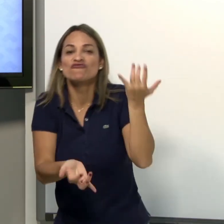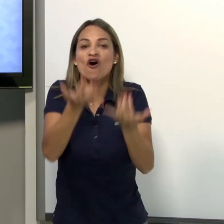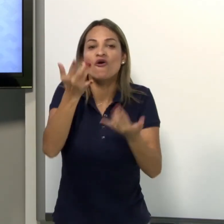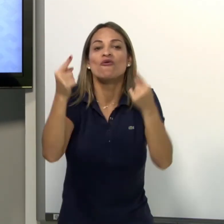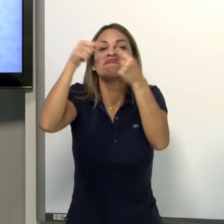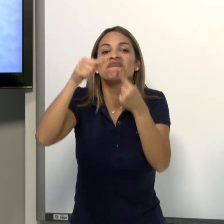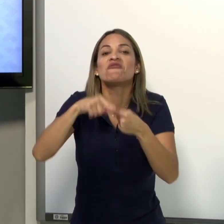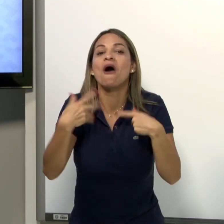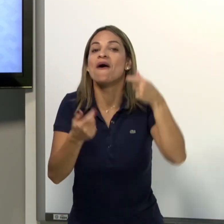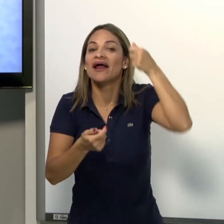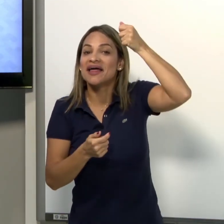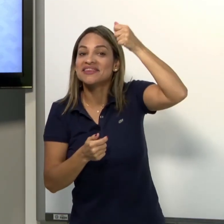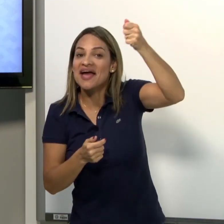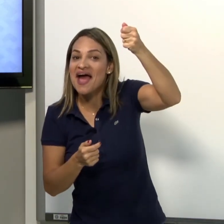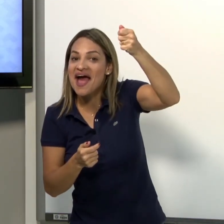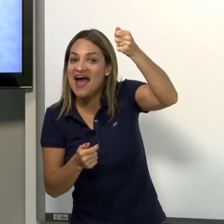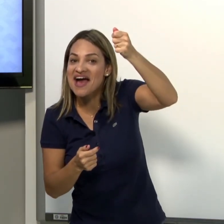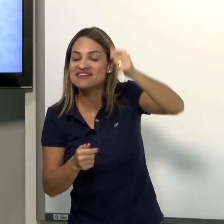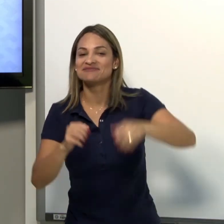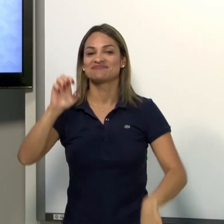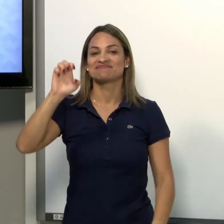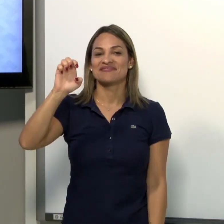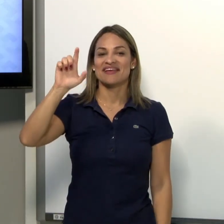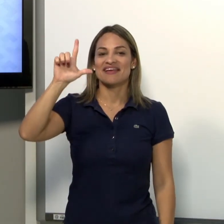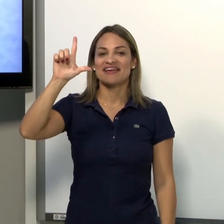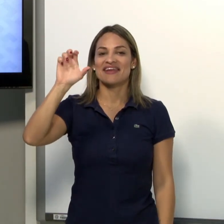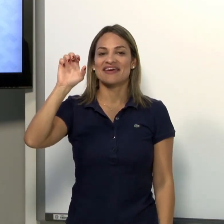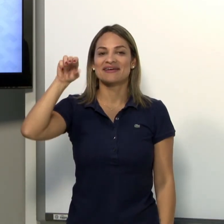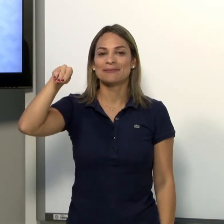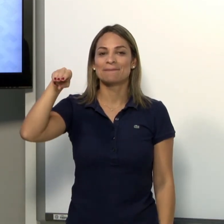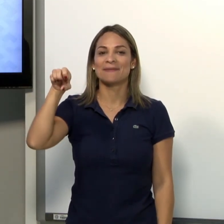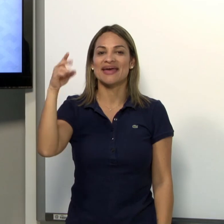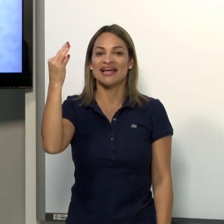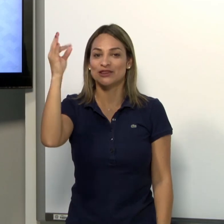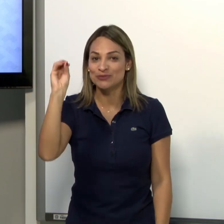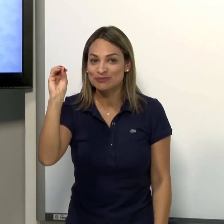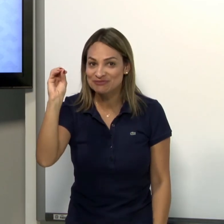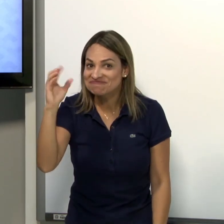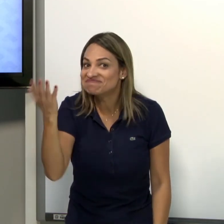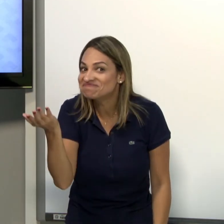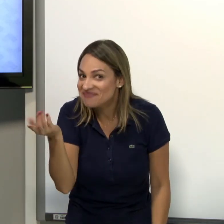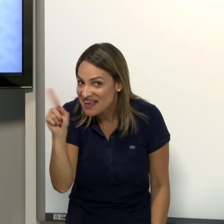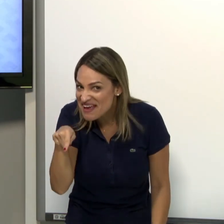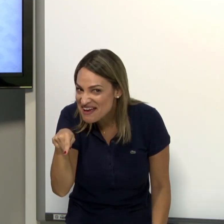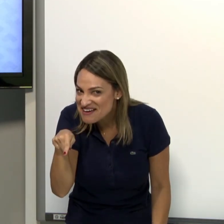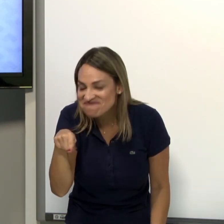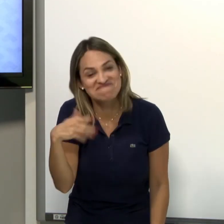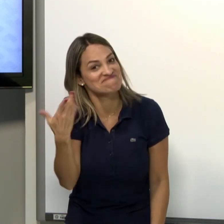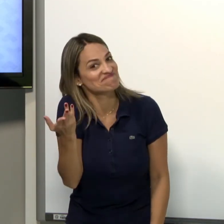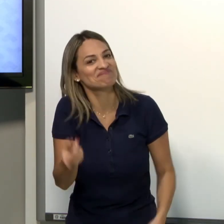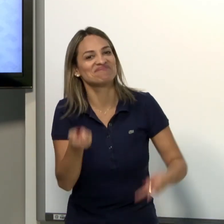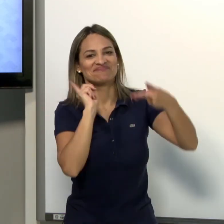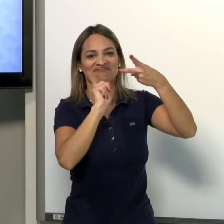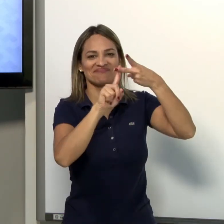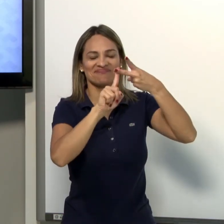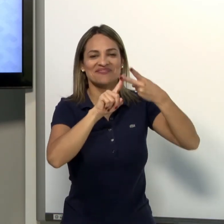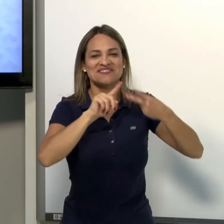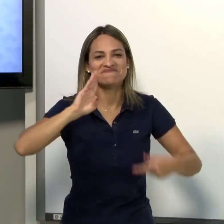Então, o A, fumaça, fogo. Qual que está relacionado? Letra A, elemento. Não